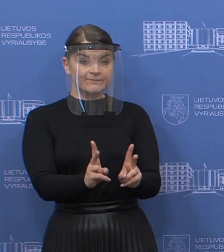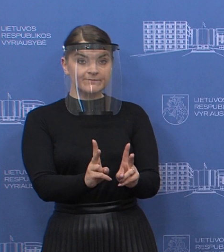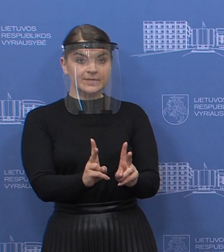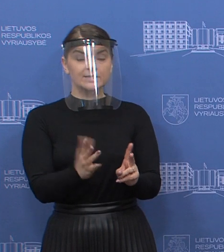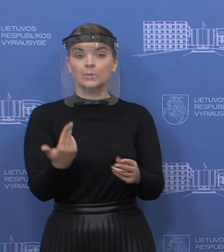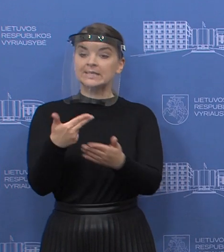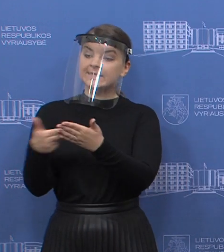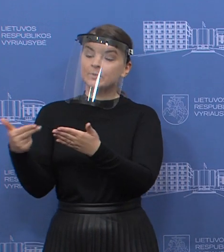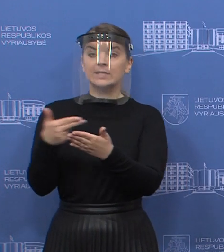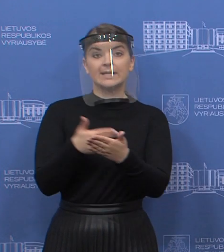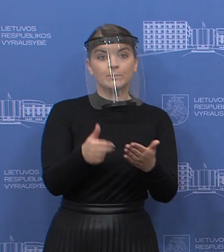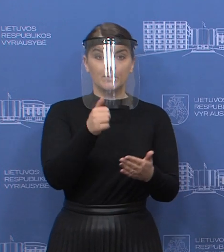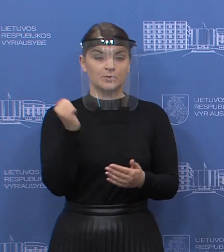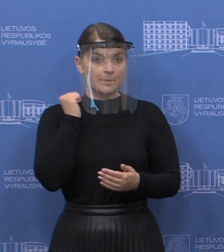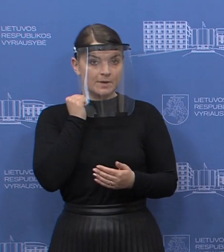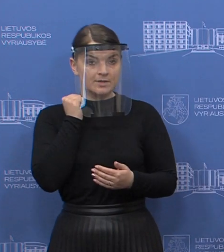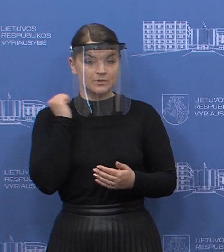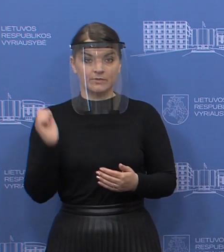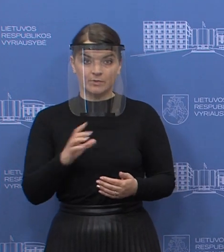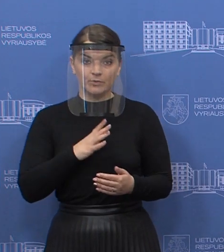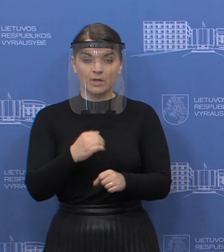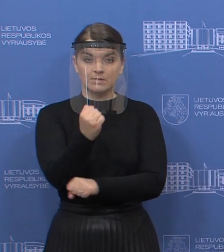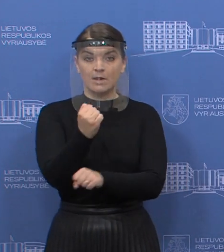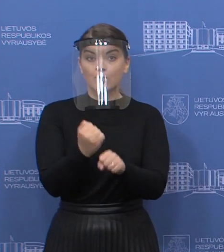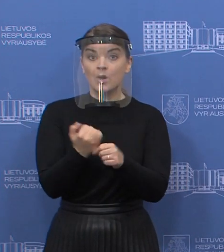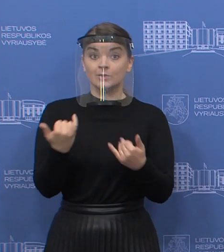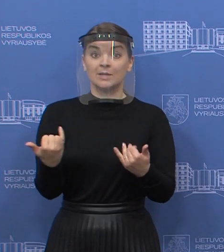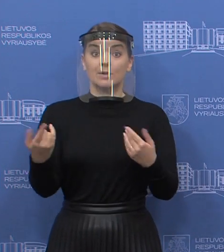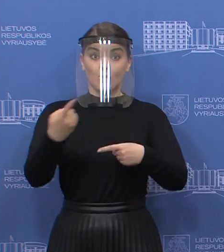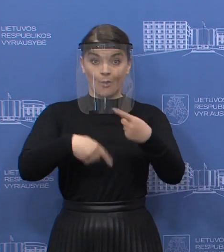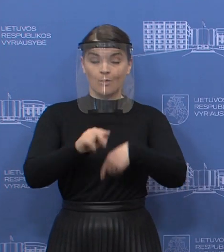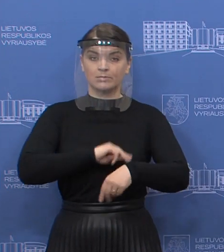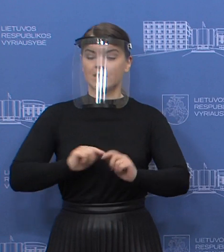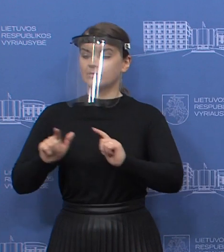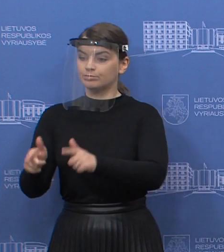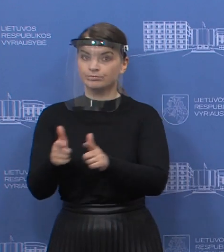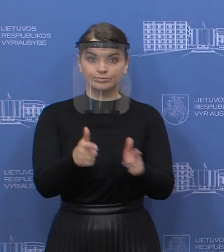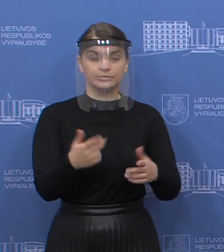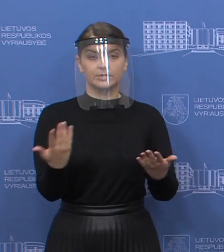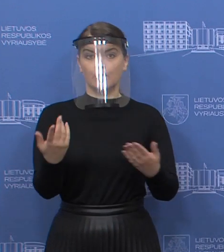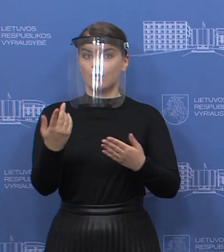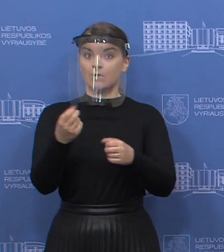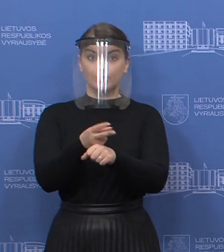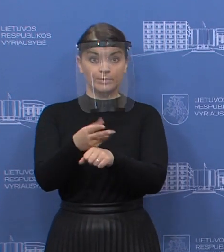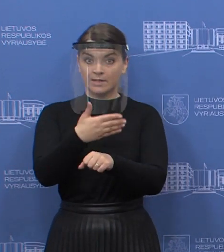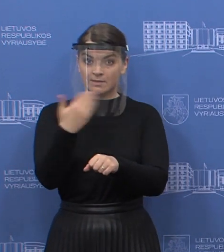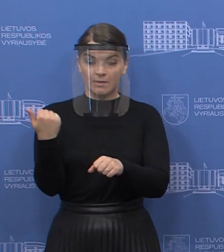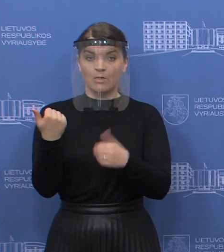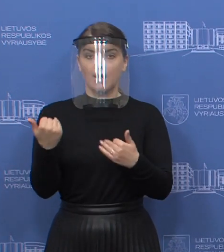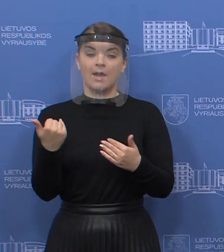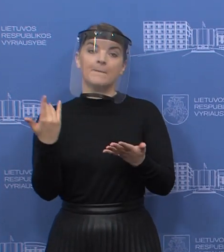įmonės, kurios buvo prastavose darbuotojai, kurie grįžta į darbo rinką, kurie nėra atleisti, yra numatytos